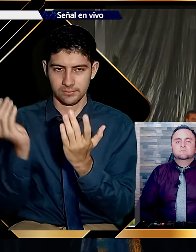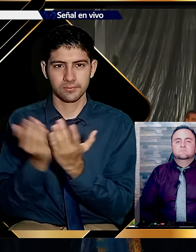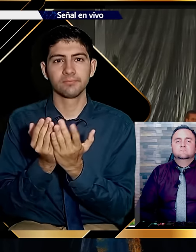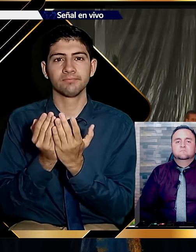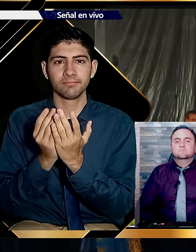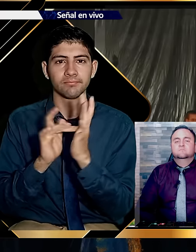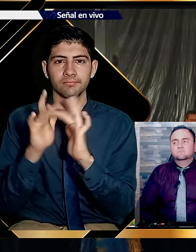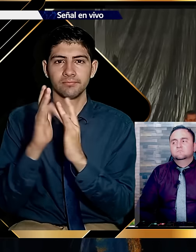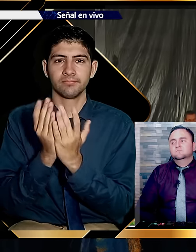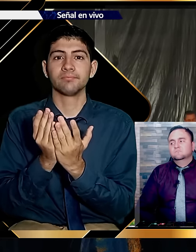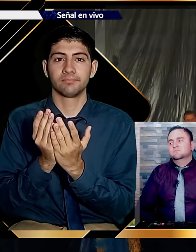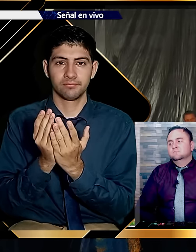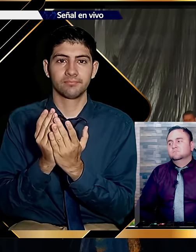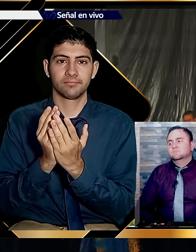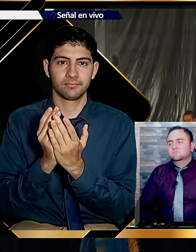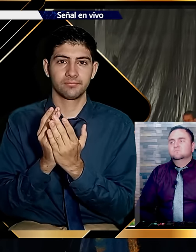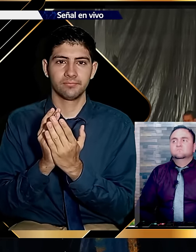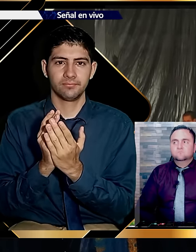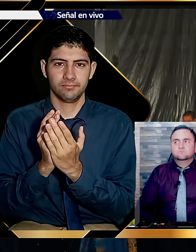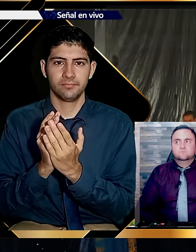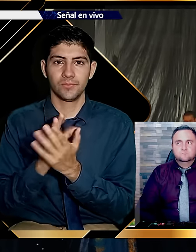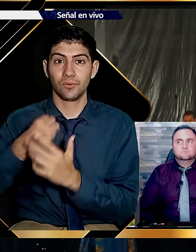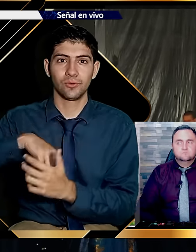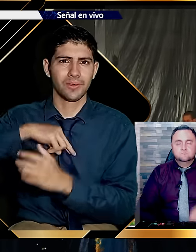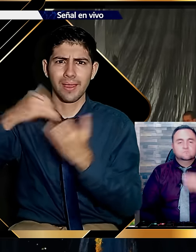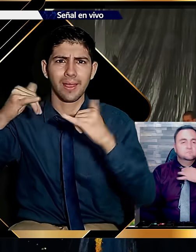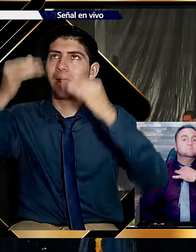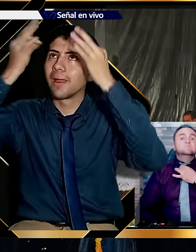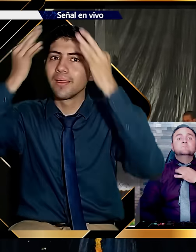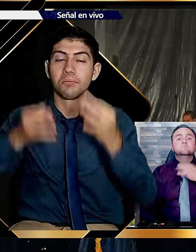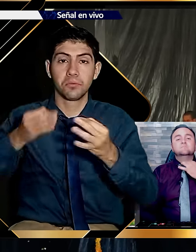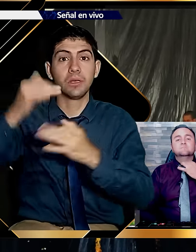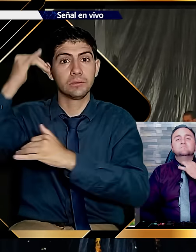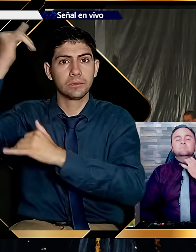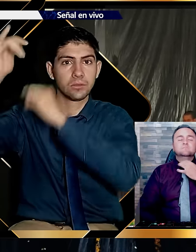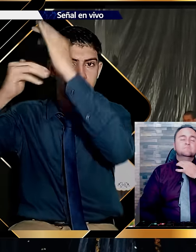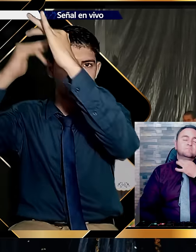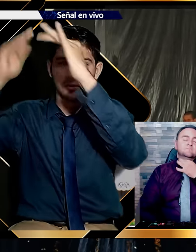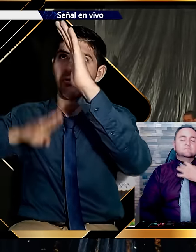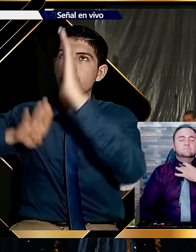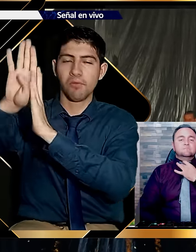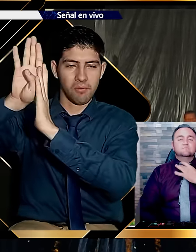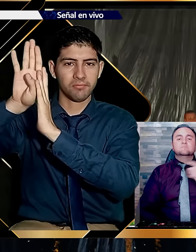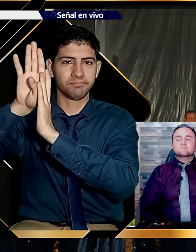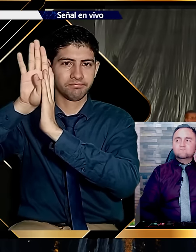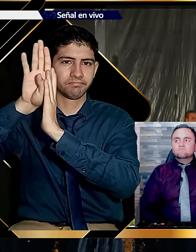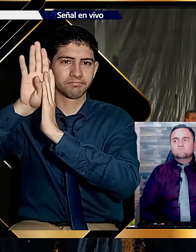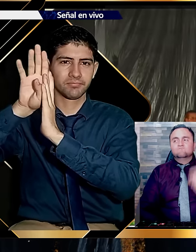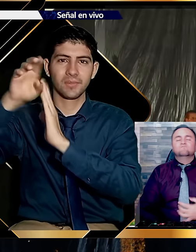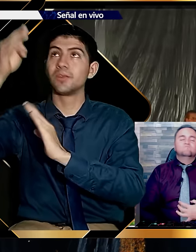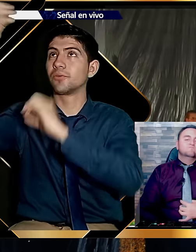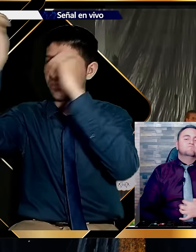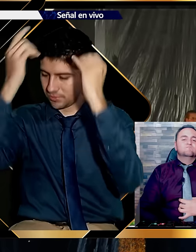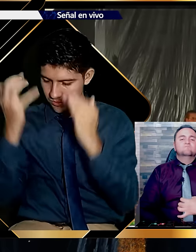Pero usted y a mí. Hermanos. Ya Jesucristo no nos puso un chip. Nos puso un sello de garantía. Nos puso sello de